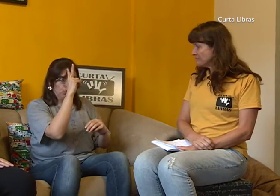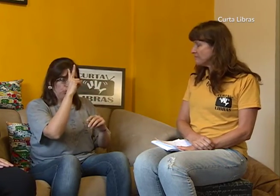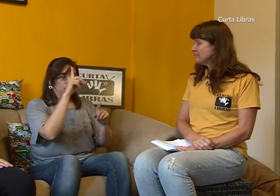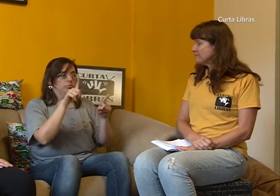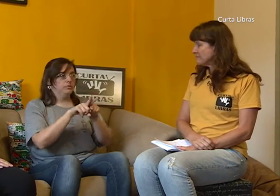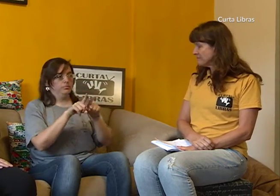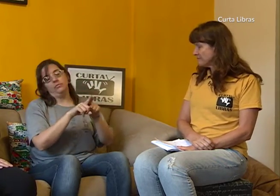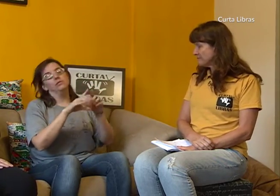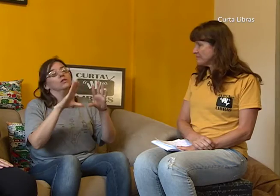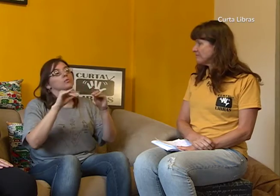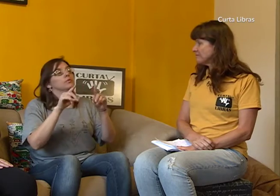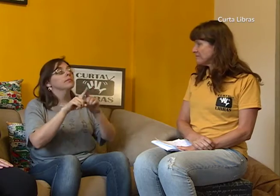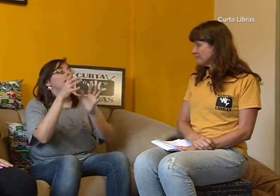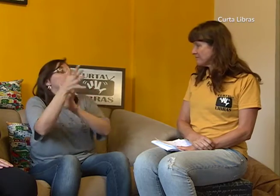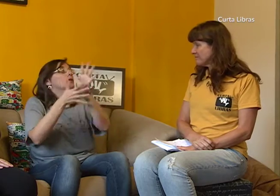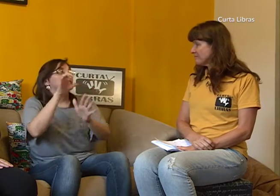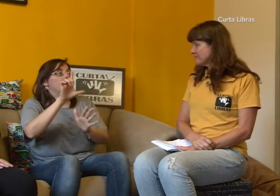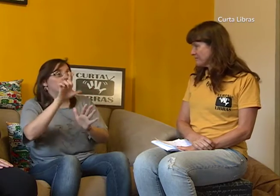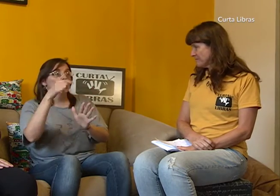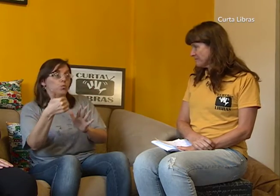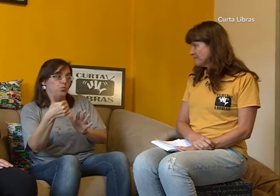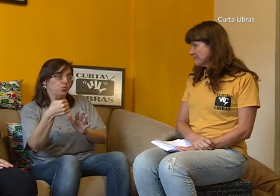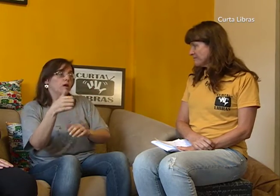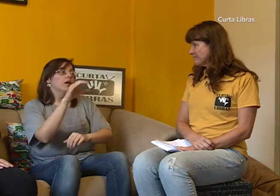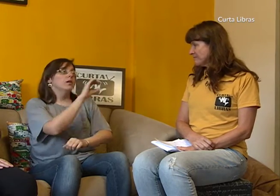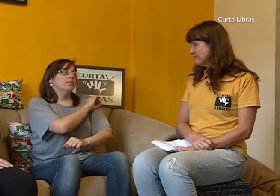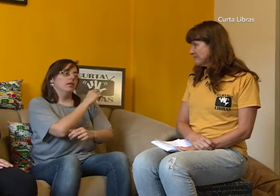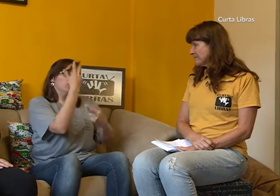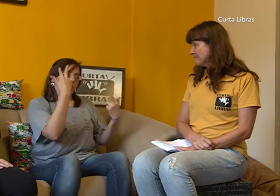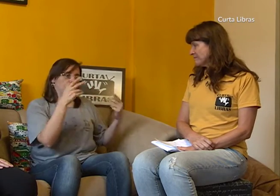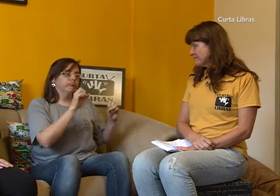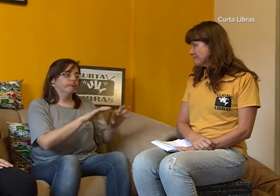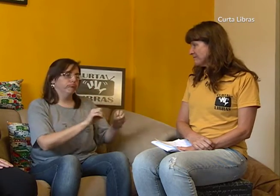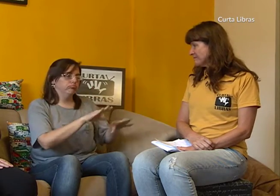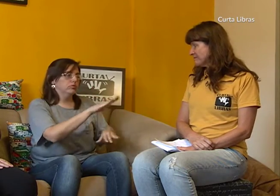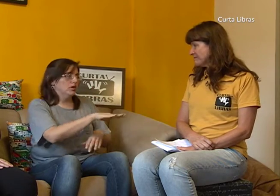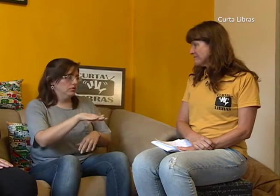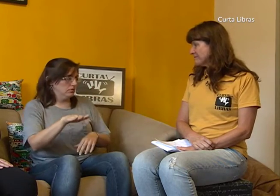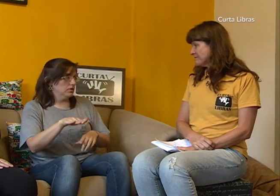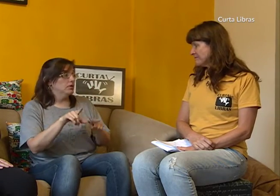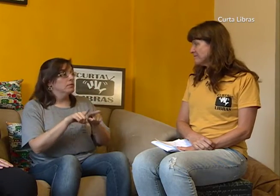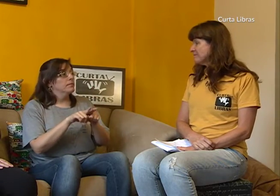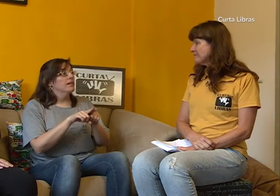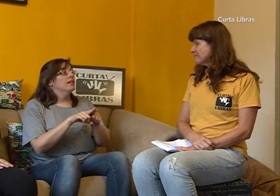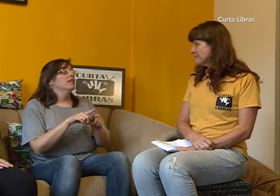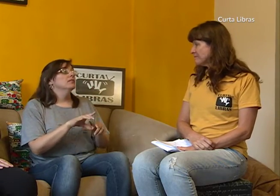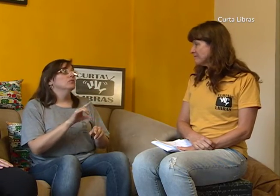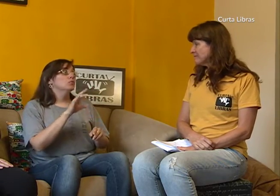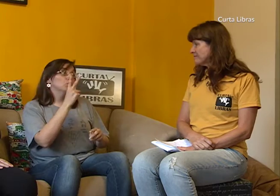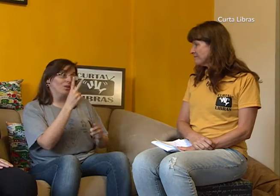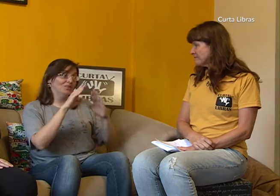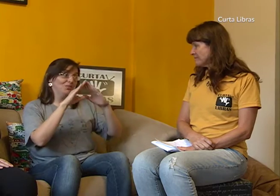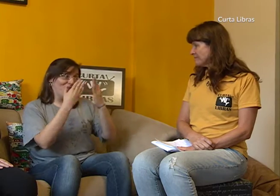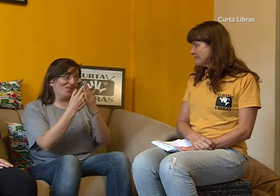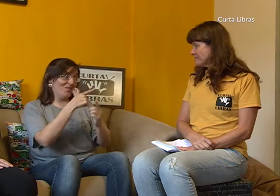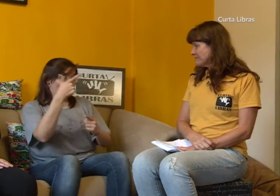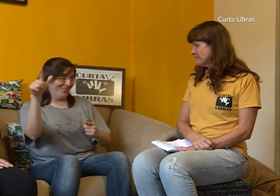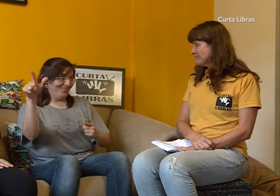no ensino fundamental e também no ensino médio. À noite, eu ensino a língua de sinais como L1. E na educação infantil, o ensino é